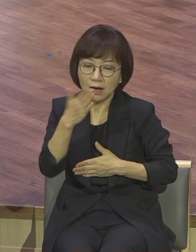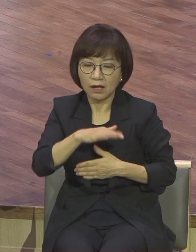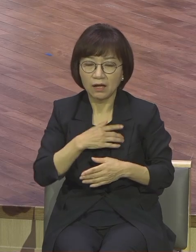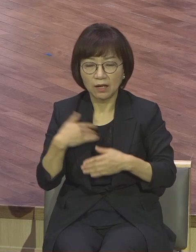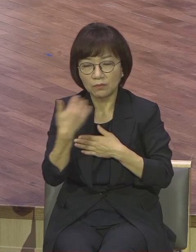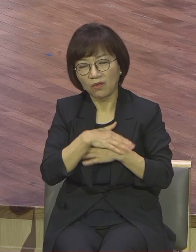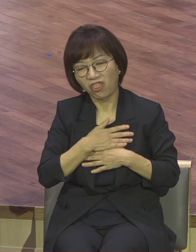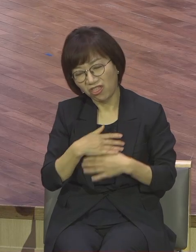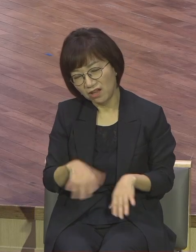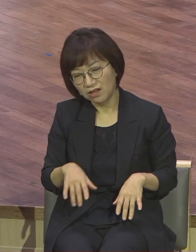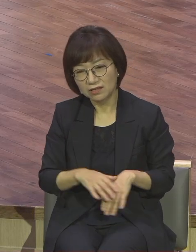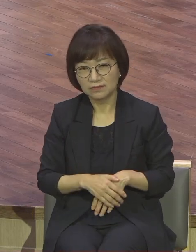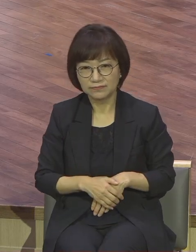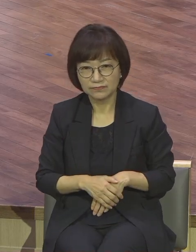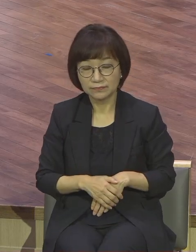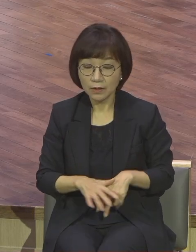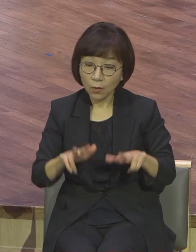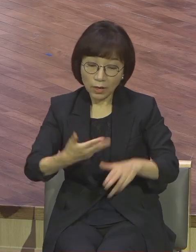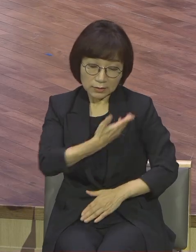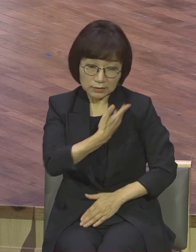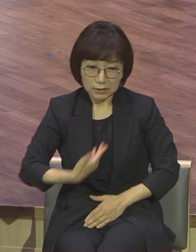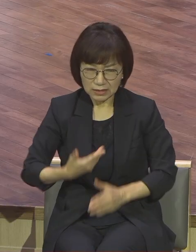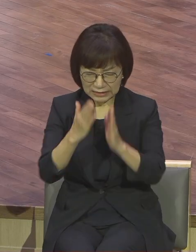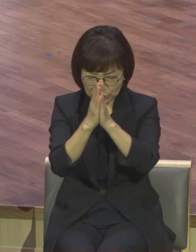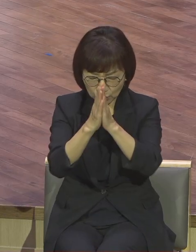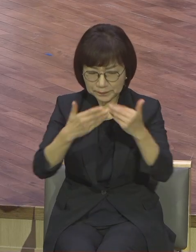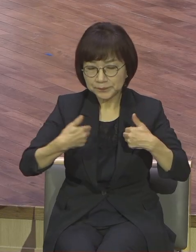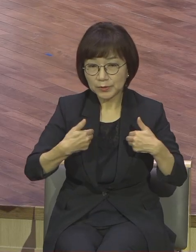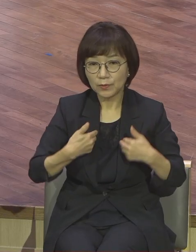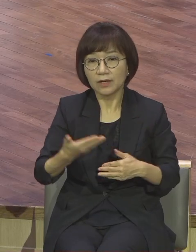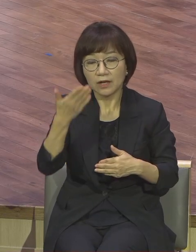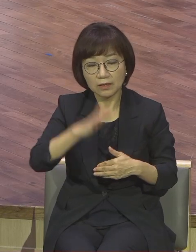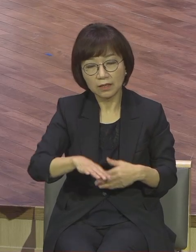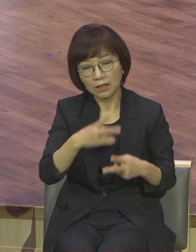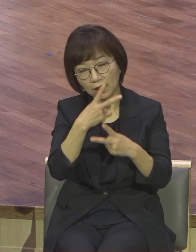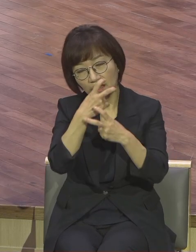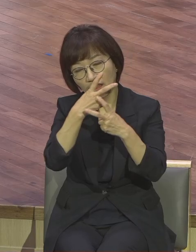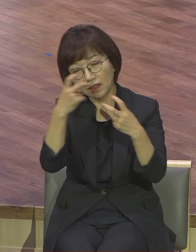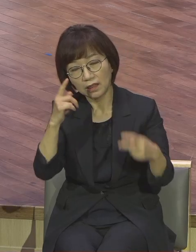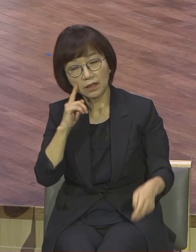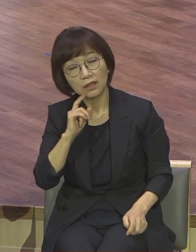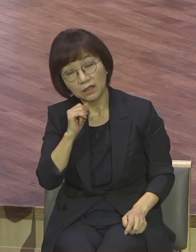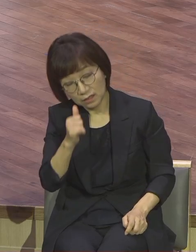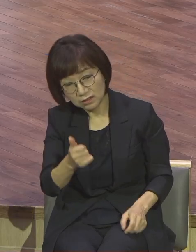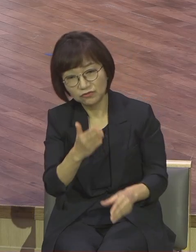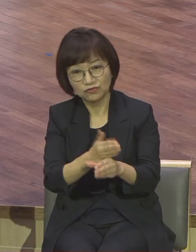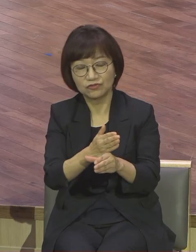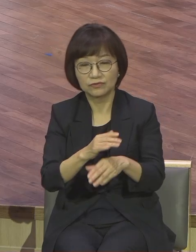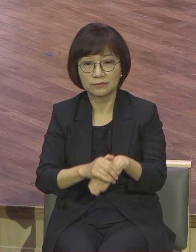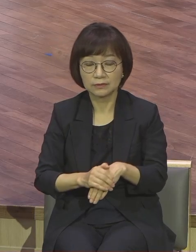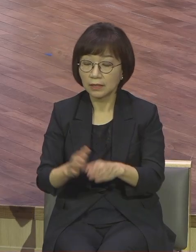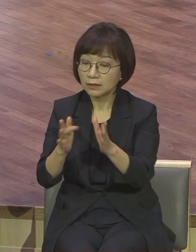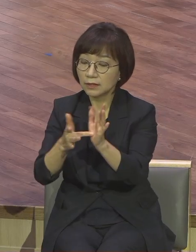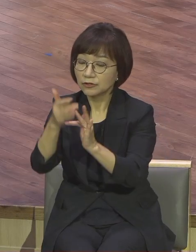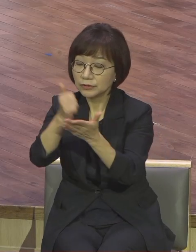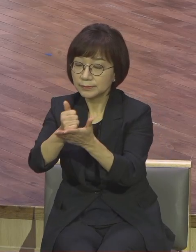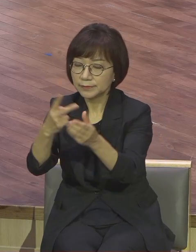기도해야 될 시간표에 잠에 취해 있었어요 사실 3절에 오면 예수님께서 두 번째로 기도하고 와서 보니 그때도 마찬가지였어요